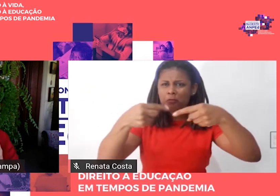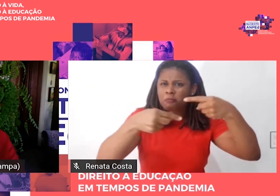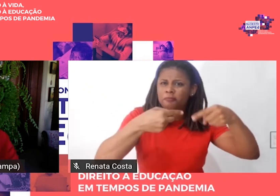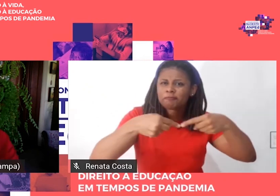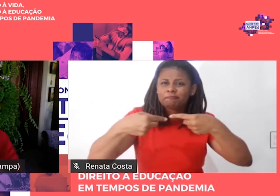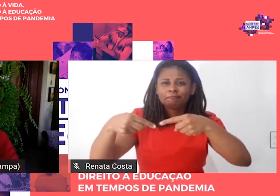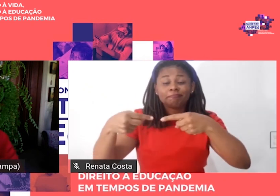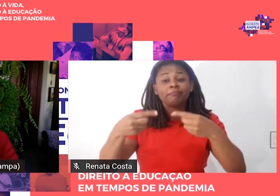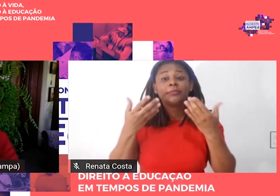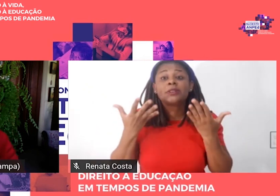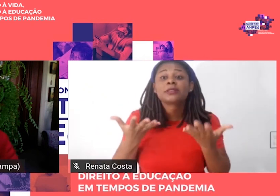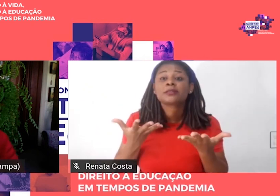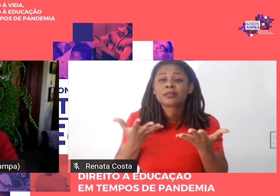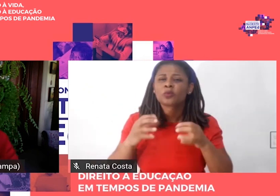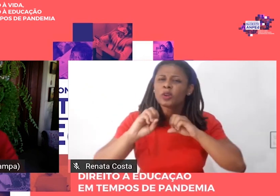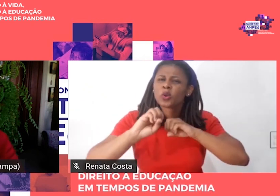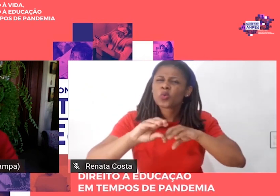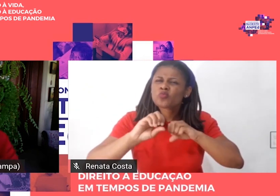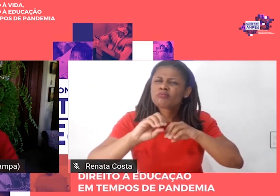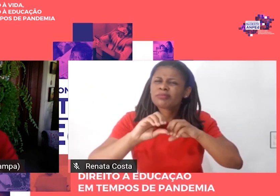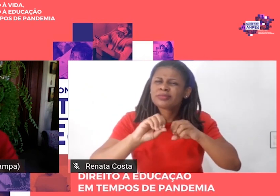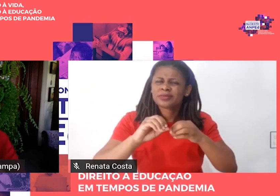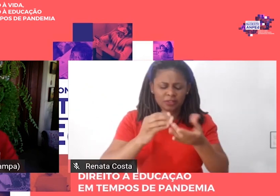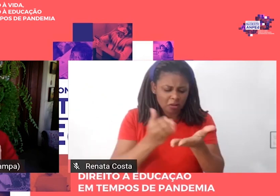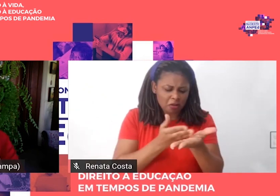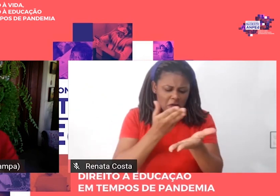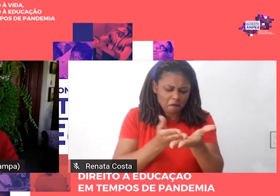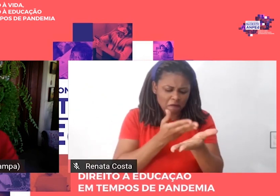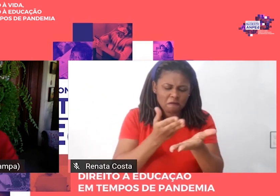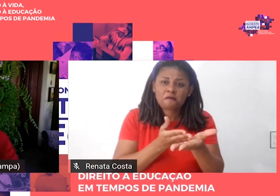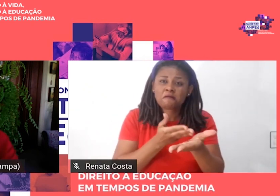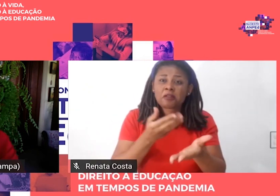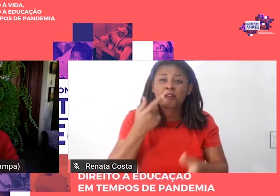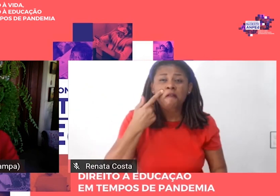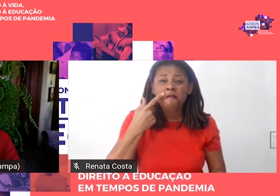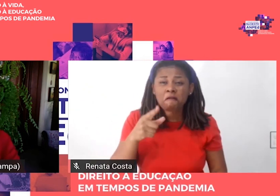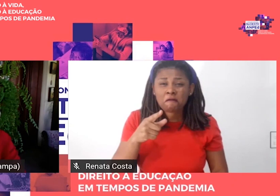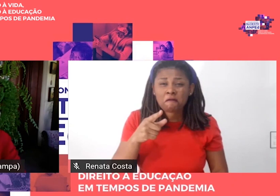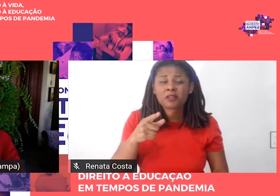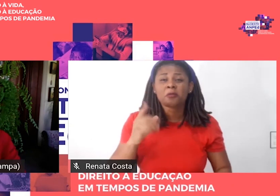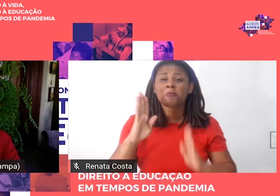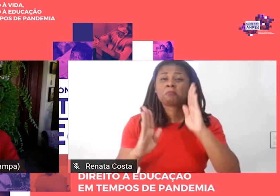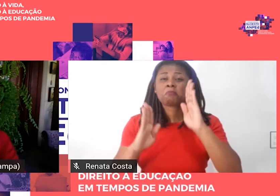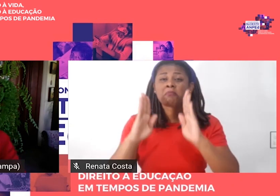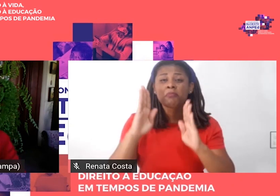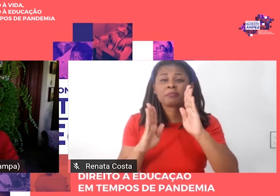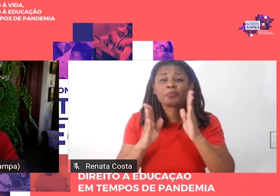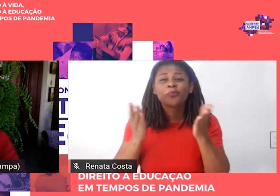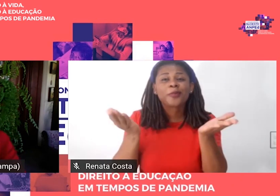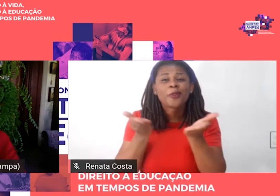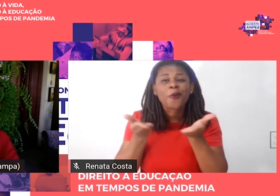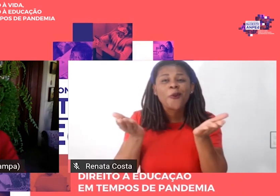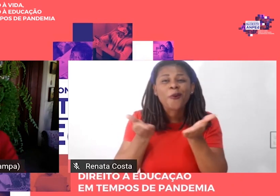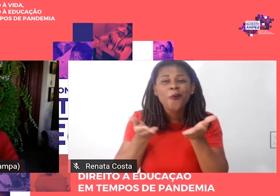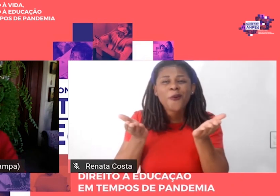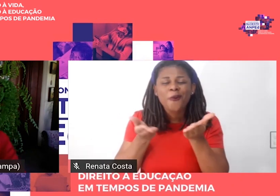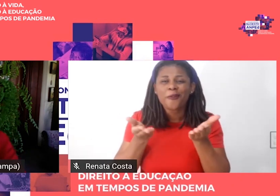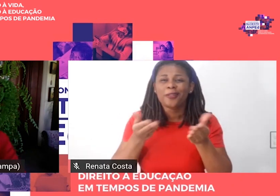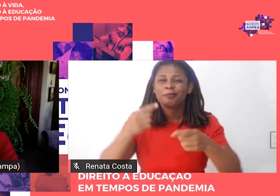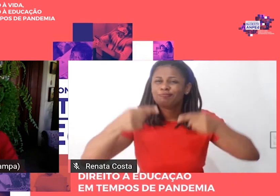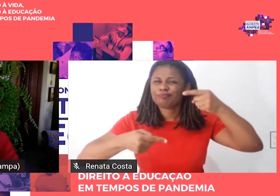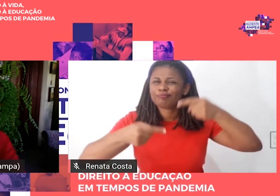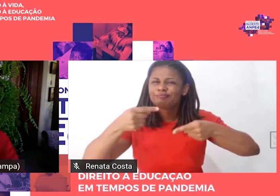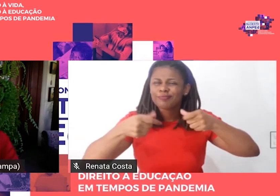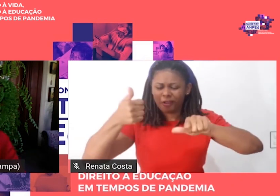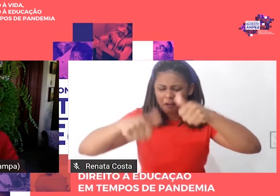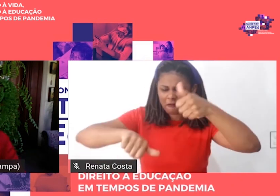a Education Review, nesses tempos em que se discute muito a avaliação da pós-graduação,